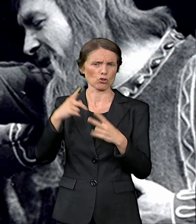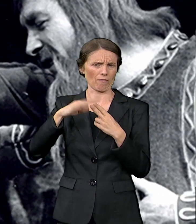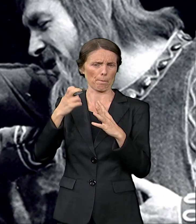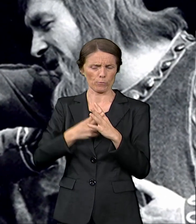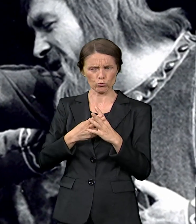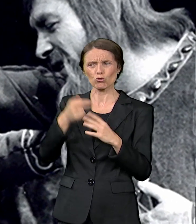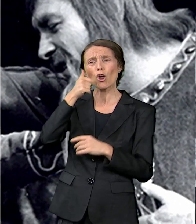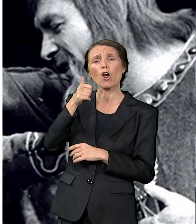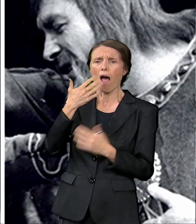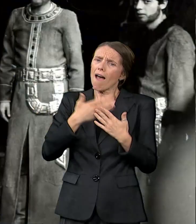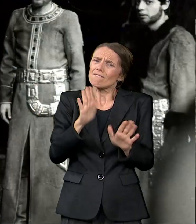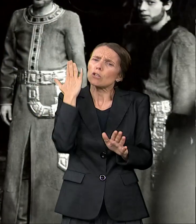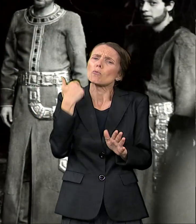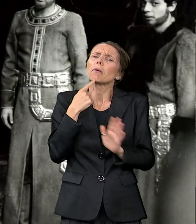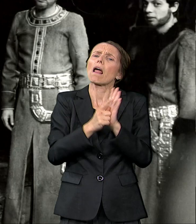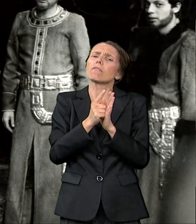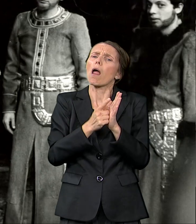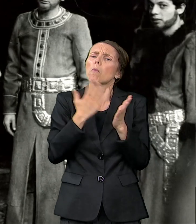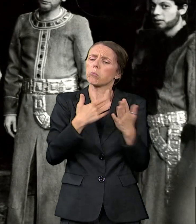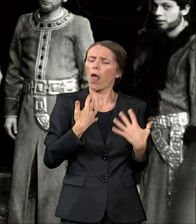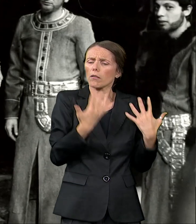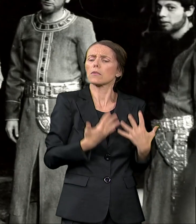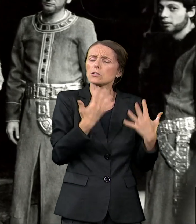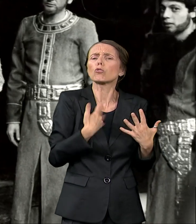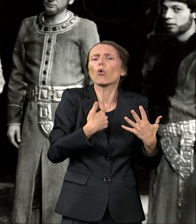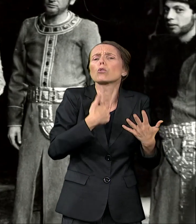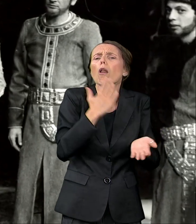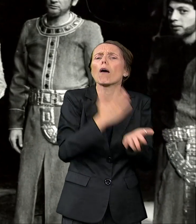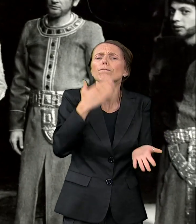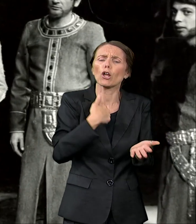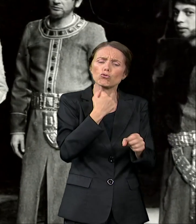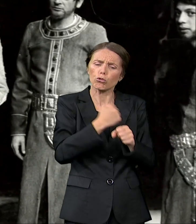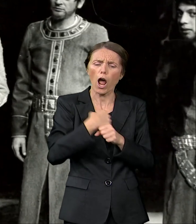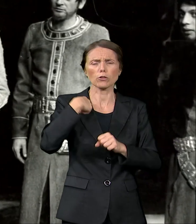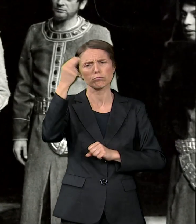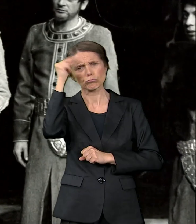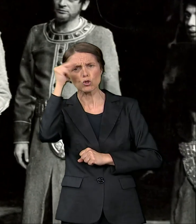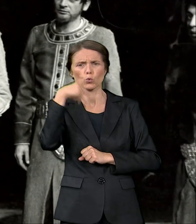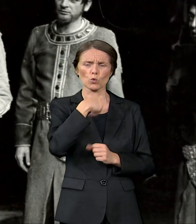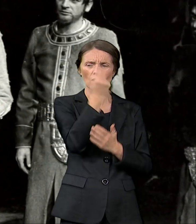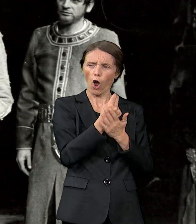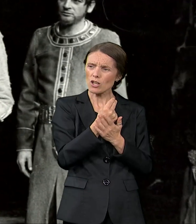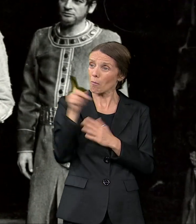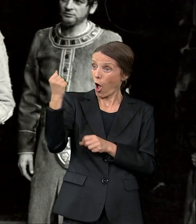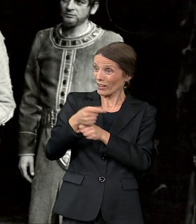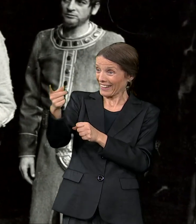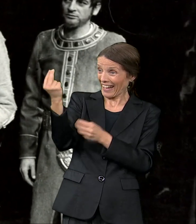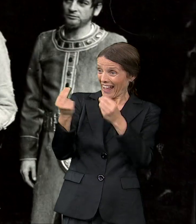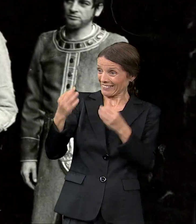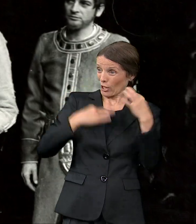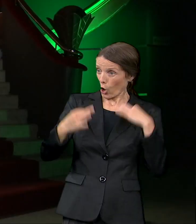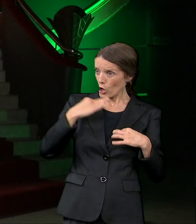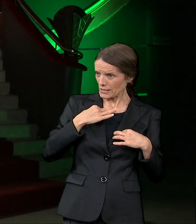asistiram, jako sam tad već deset godina radila kao kostimograf, prosto da izvedem te njegove